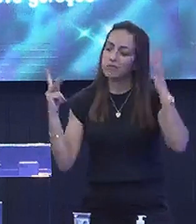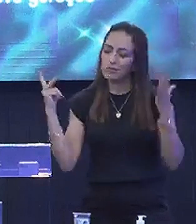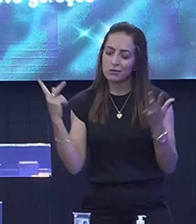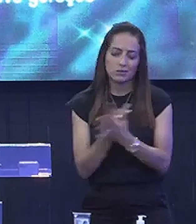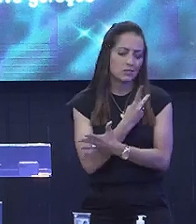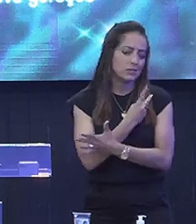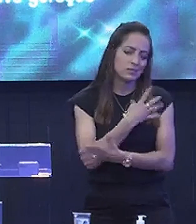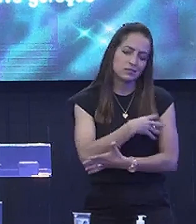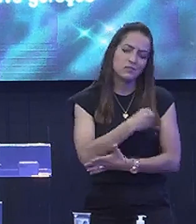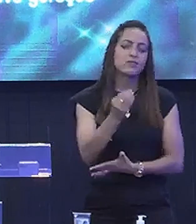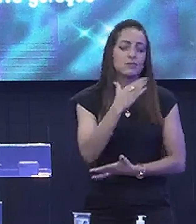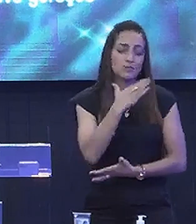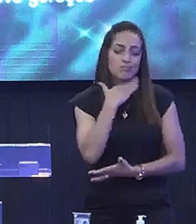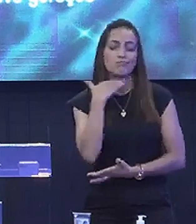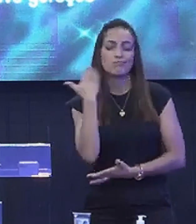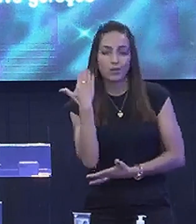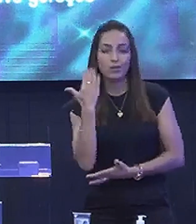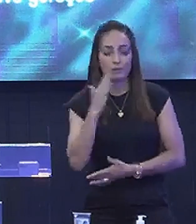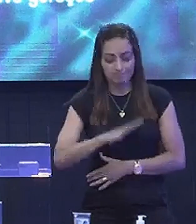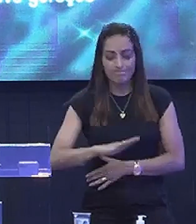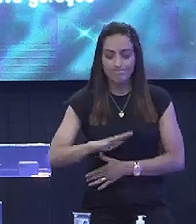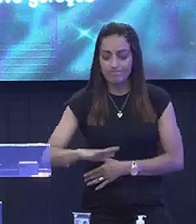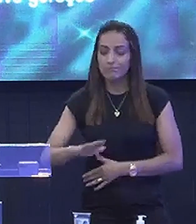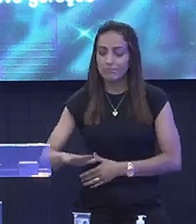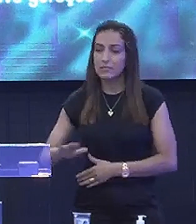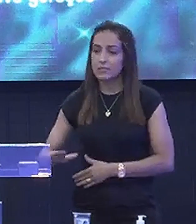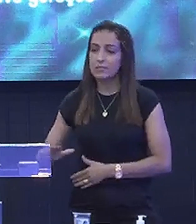mesmo assim Morre Na infância